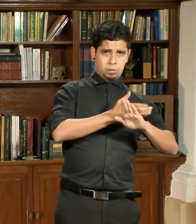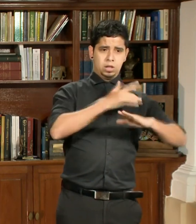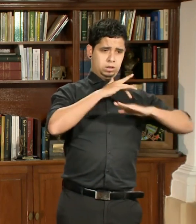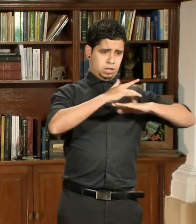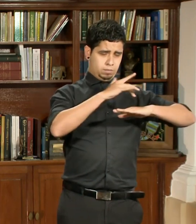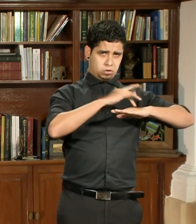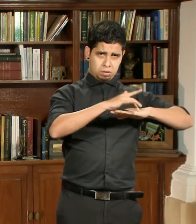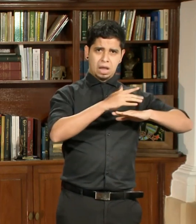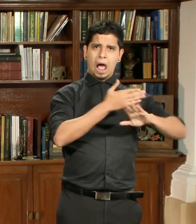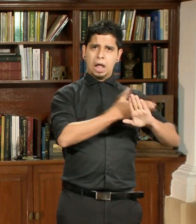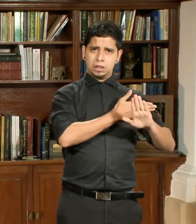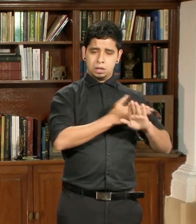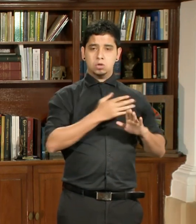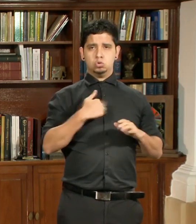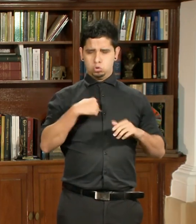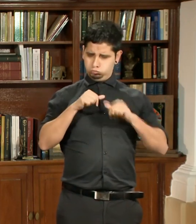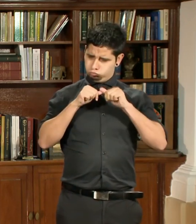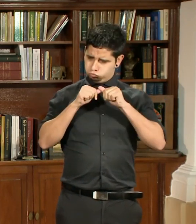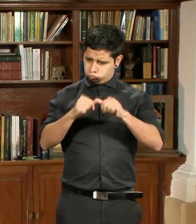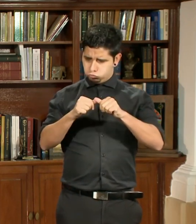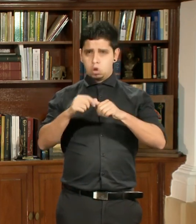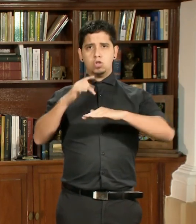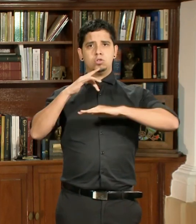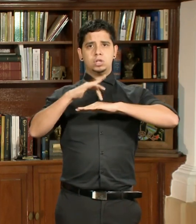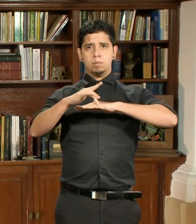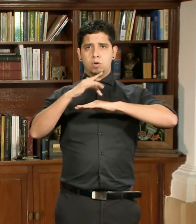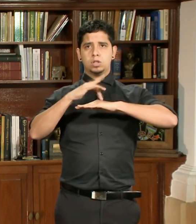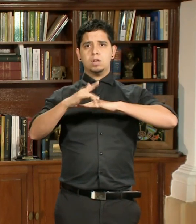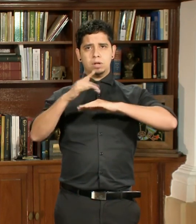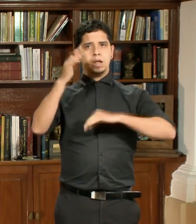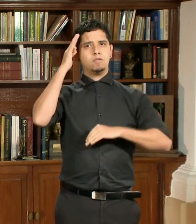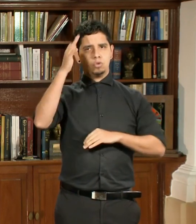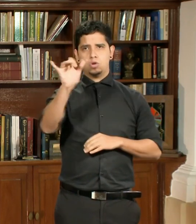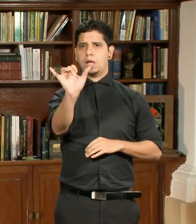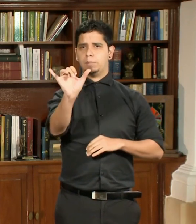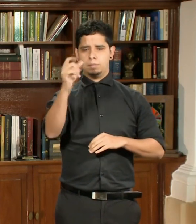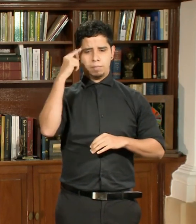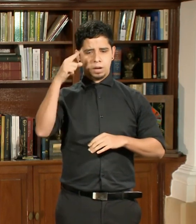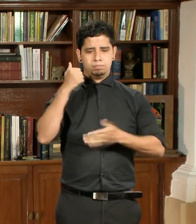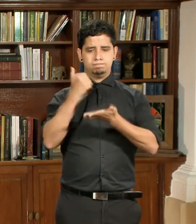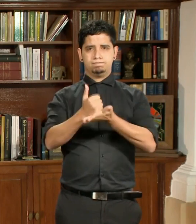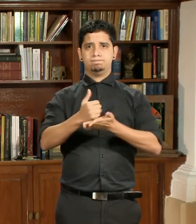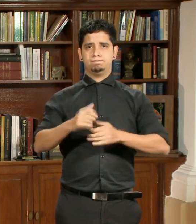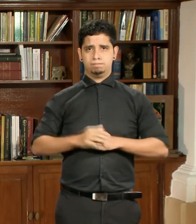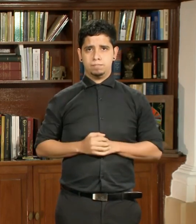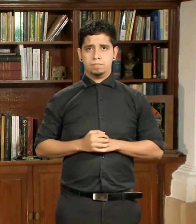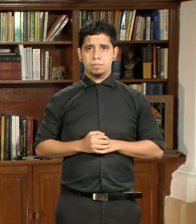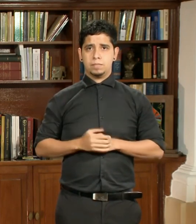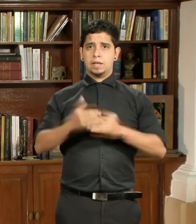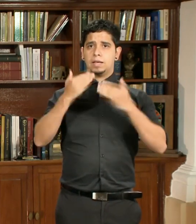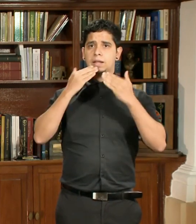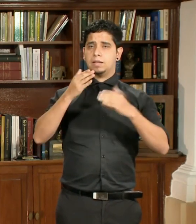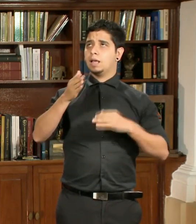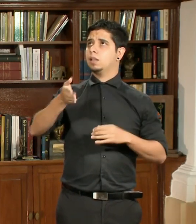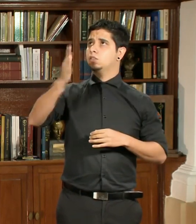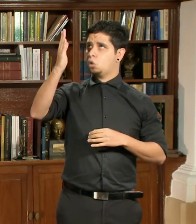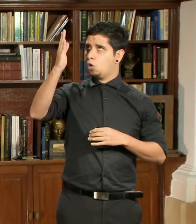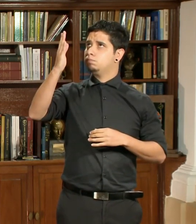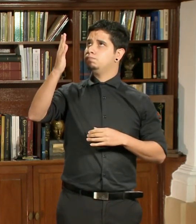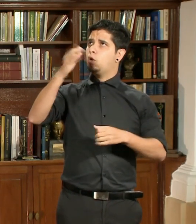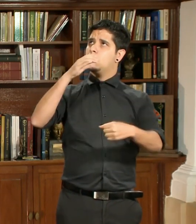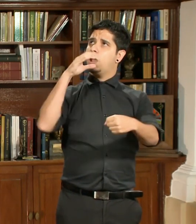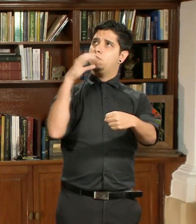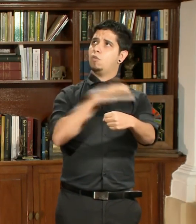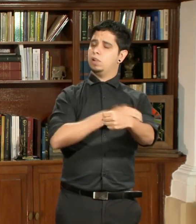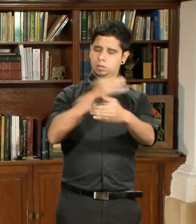isla en el pasado, continuaré estándolo en el futuro. Agradezco a Dios por darme